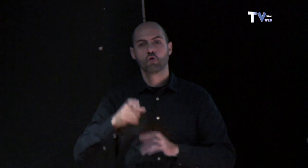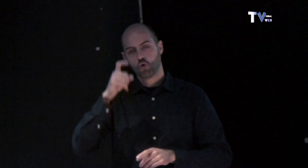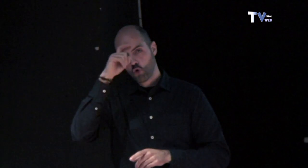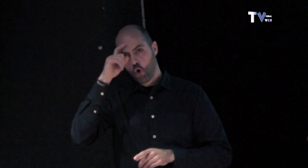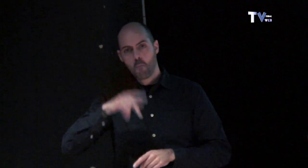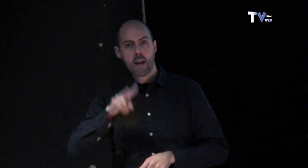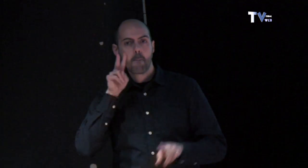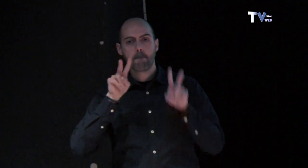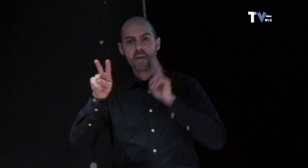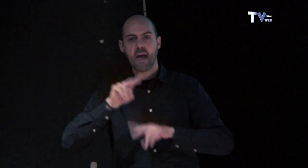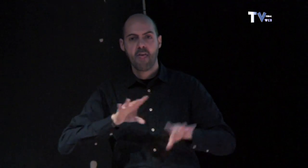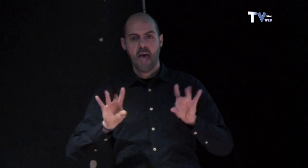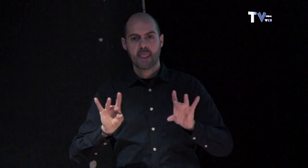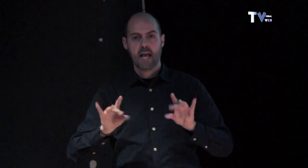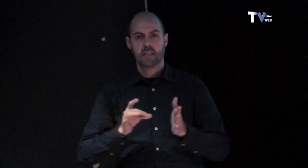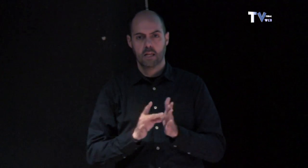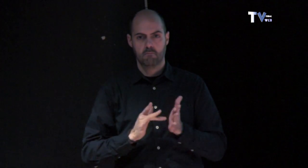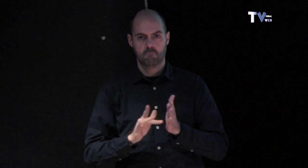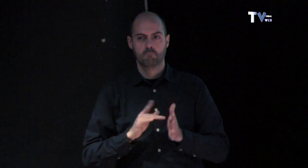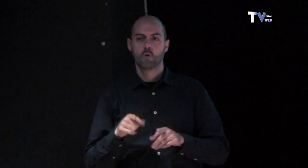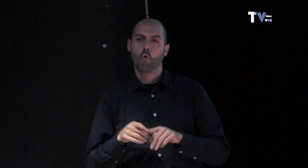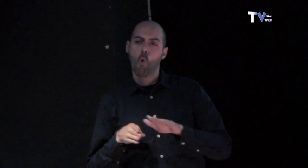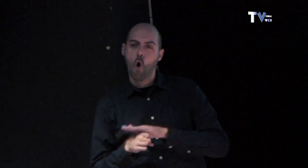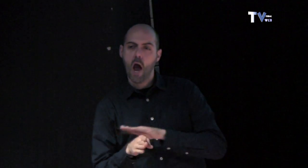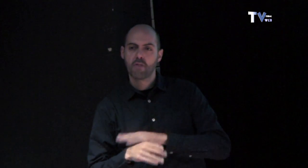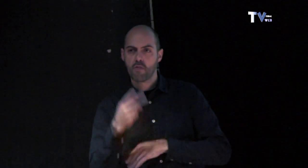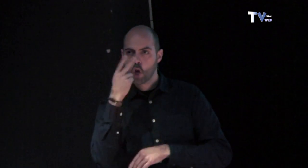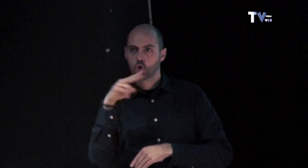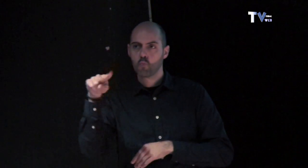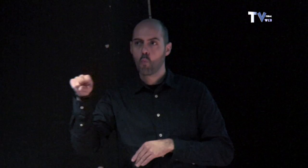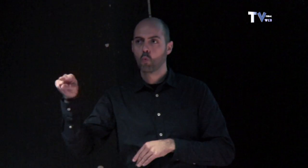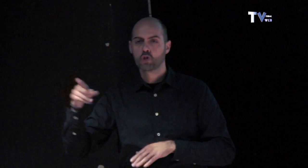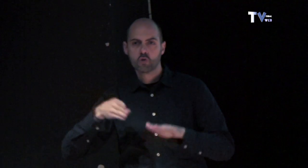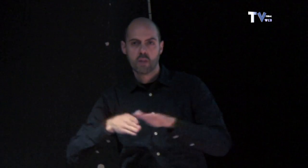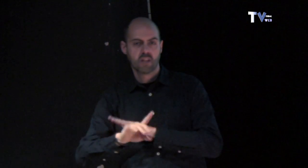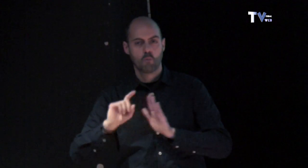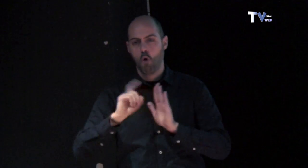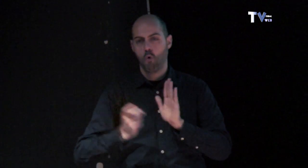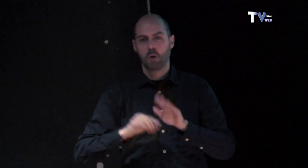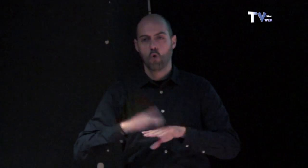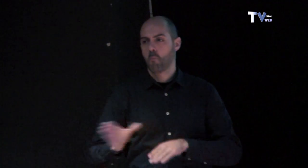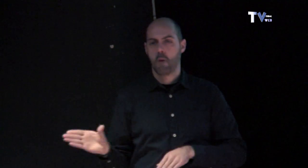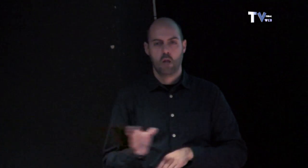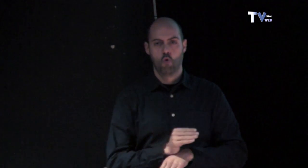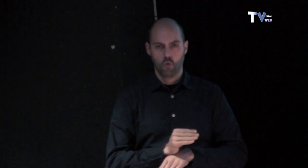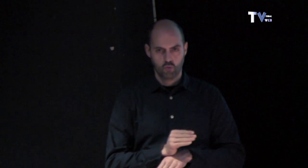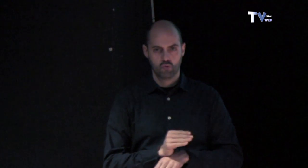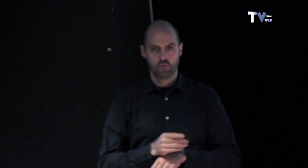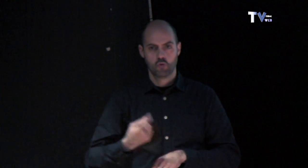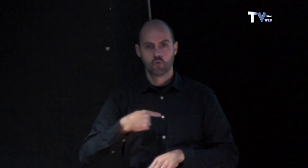tàctil és accedir als museus absolutament a tothom, que el món ho farem mentre tothom ho farem. Per